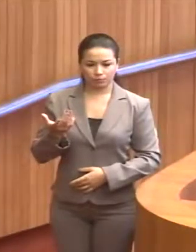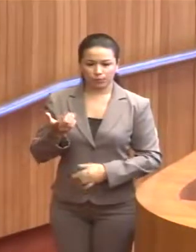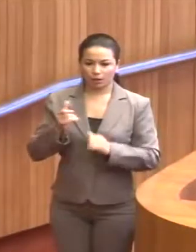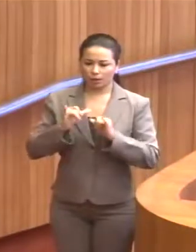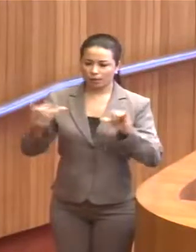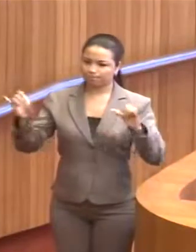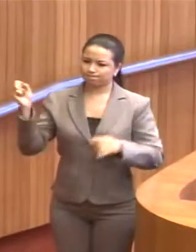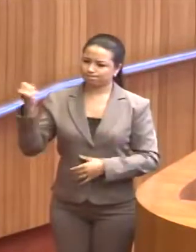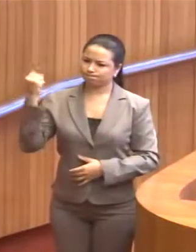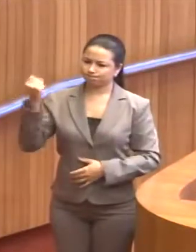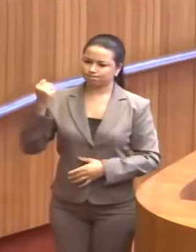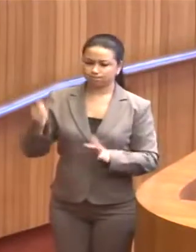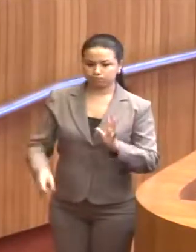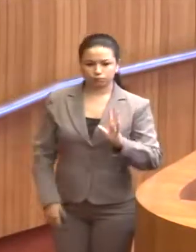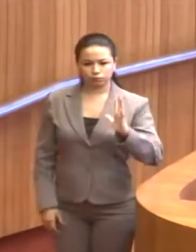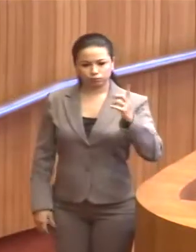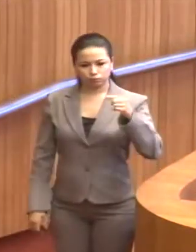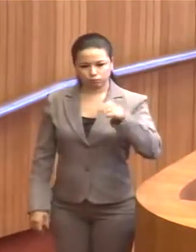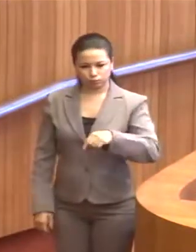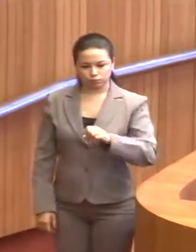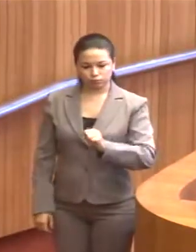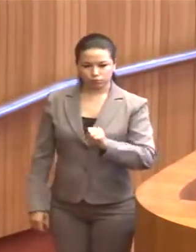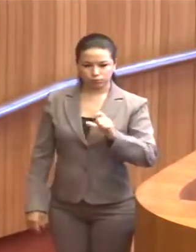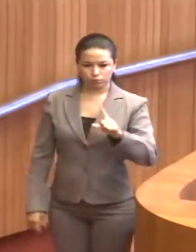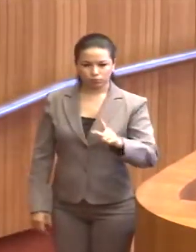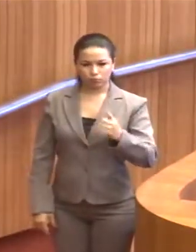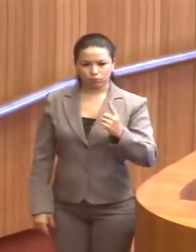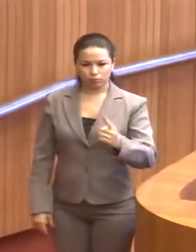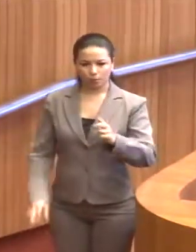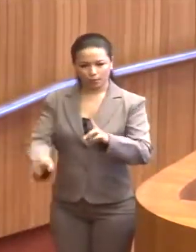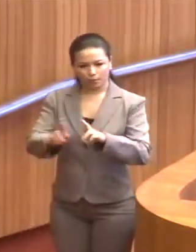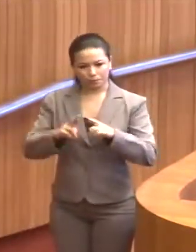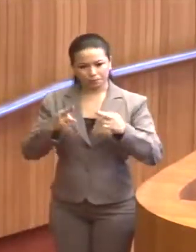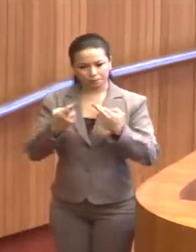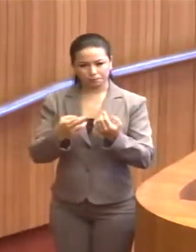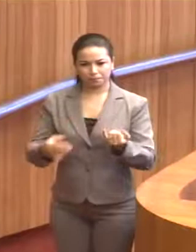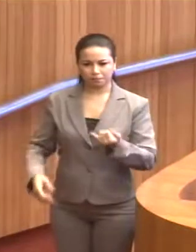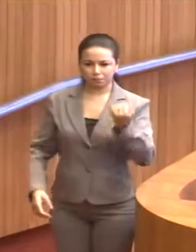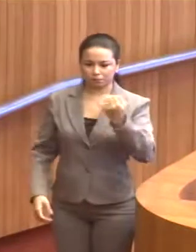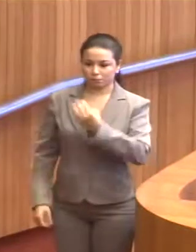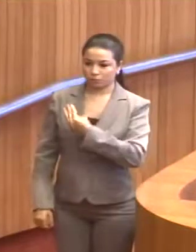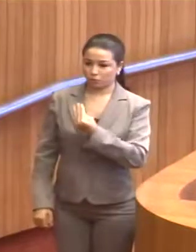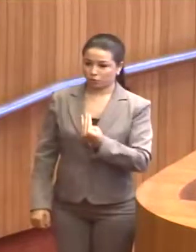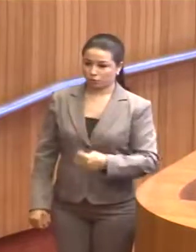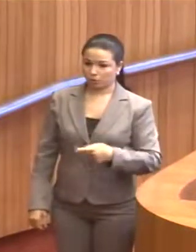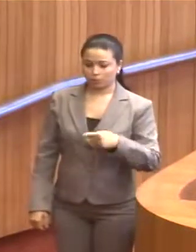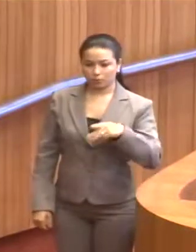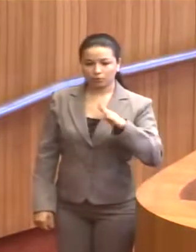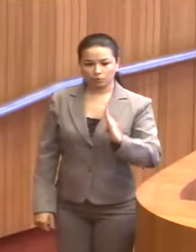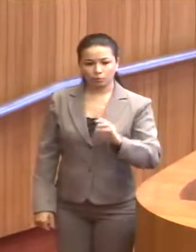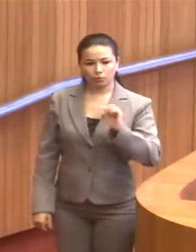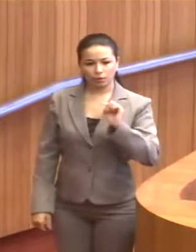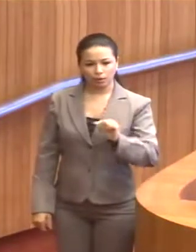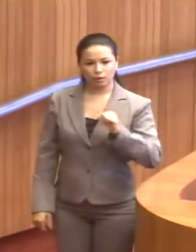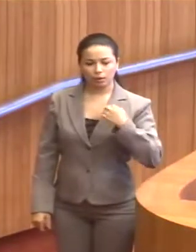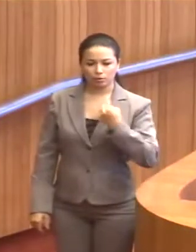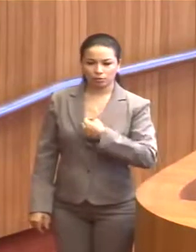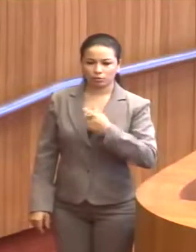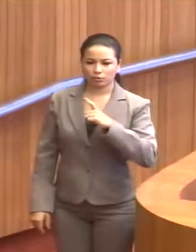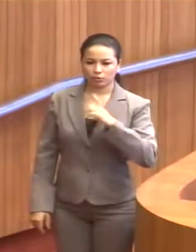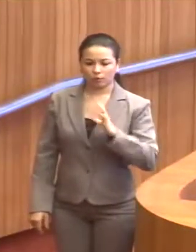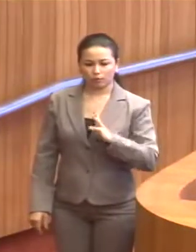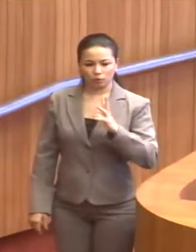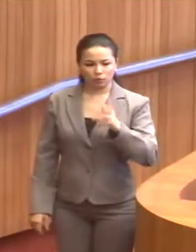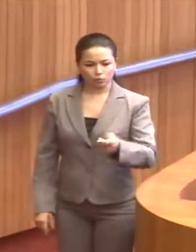manifestações que aconteceram aqui em São Luís, uma reunião importante no Ministério Público. E lá fomos, todo mundo,